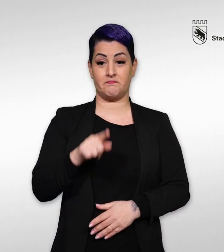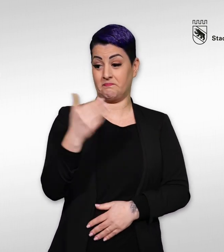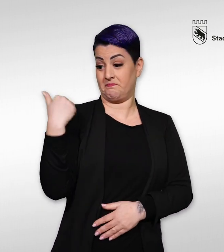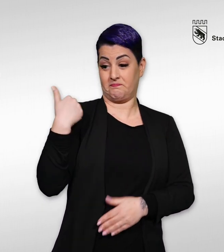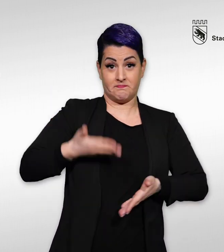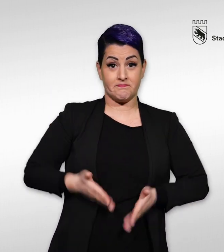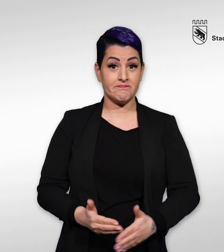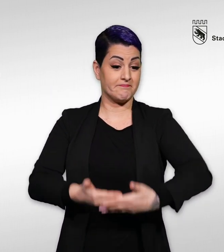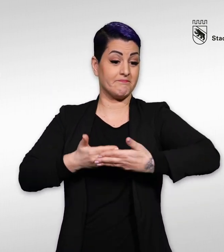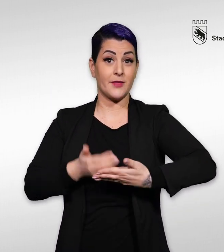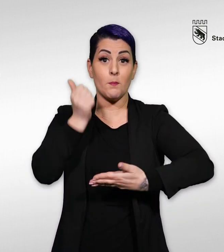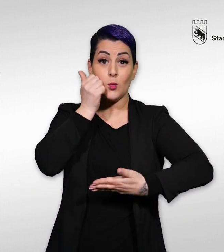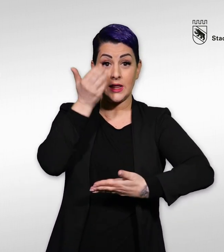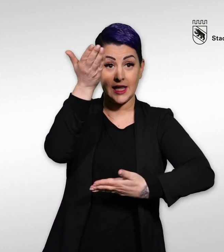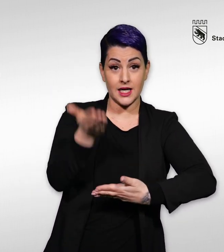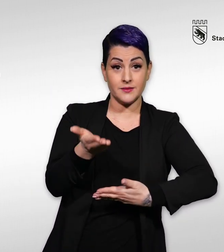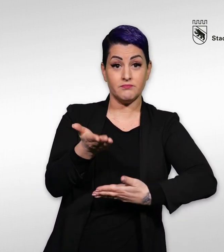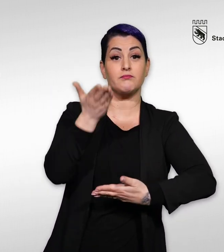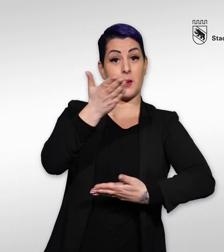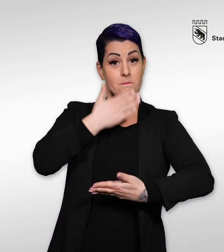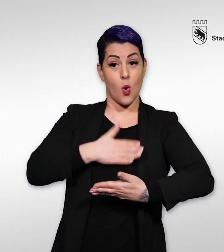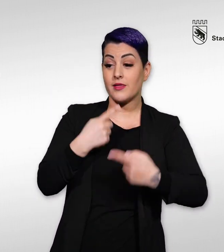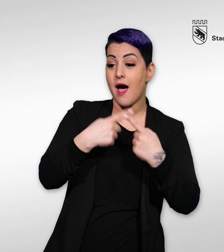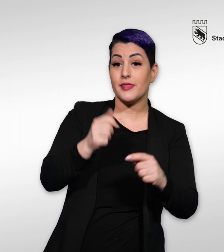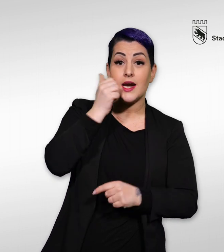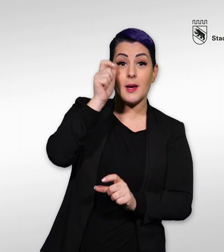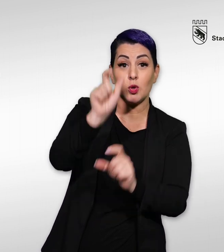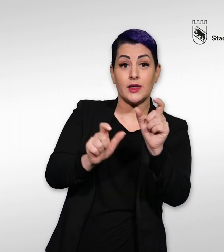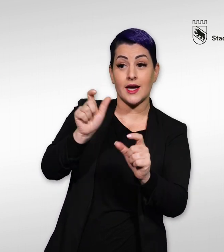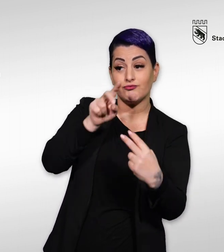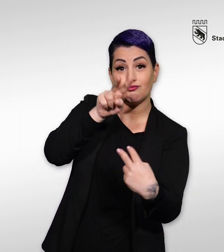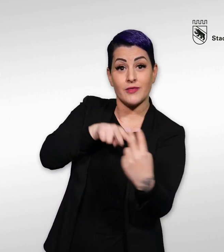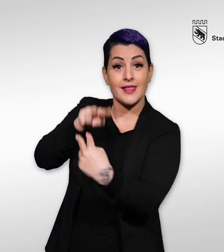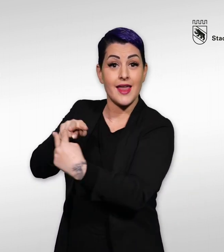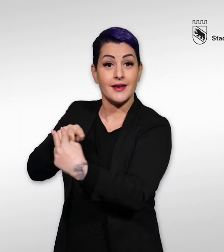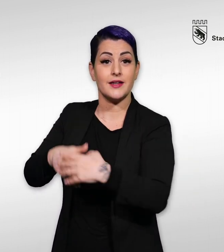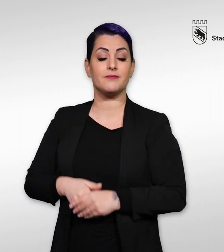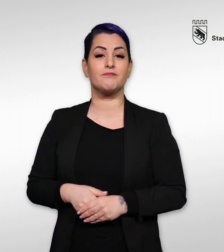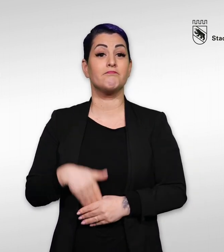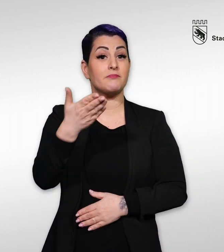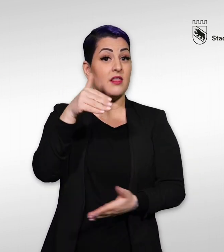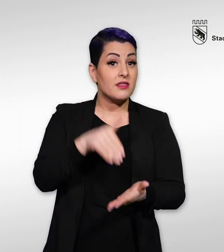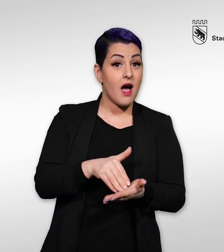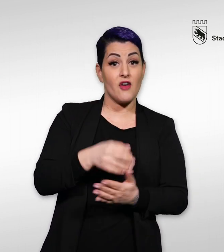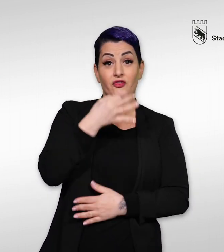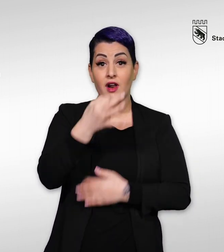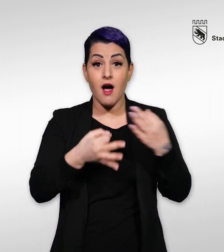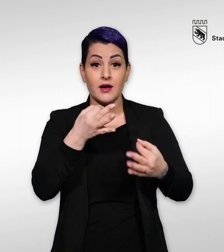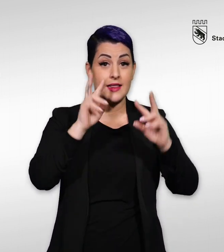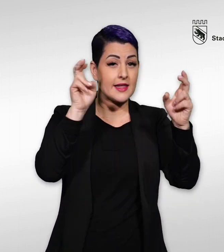Sind Sie vor kurzem Mutter geworden? Möchten Sie gern andere Mütter kennenlernen? Haben Sie Fragen zum Thema Familie und